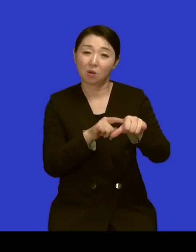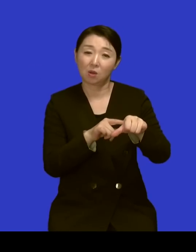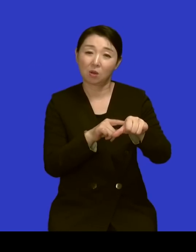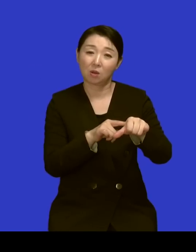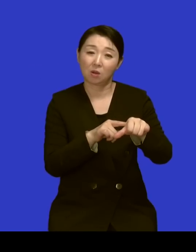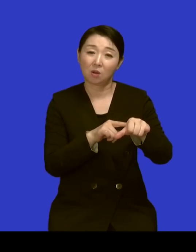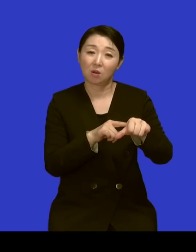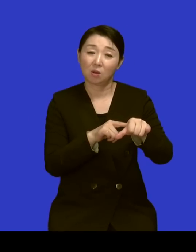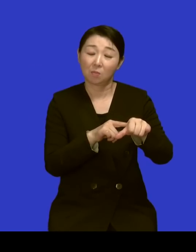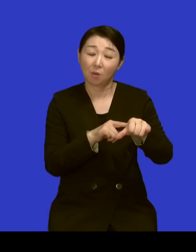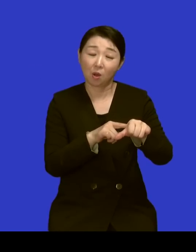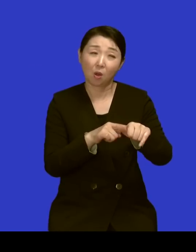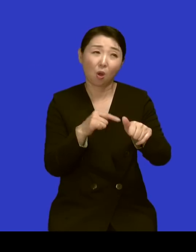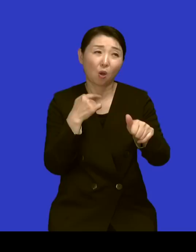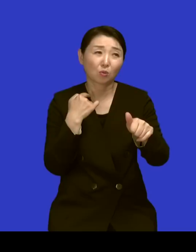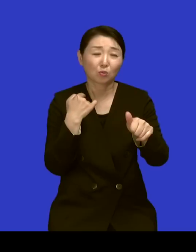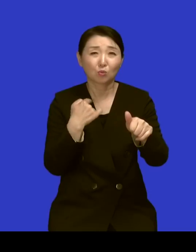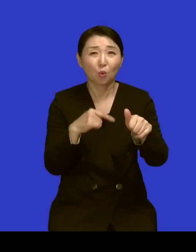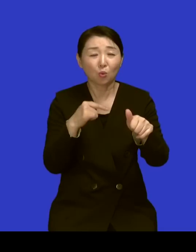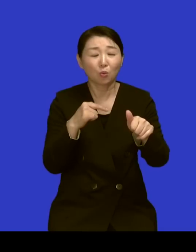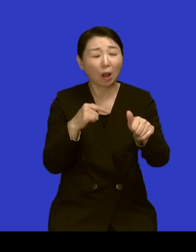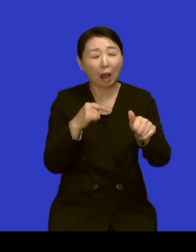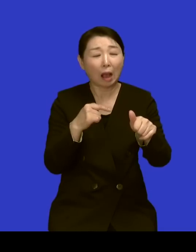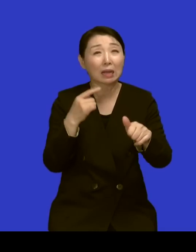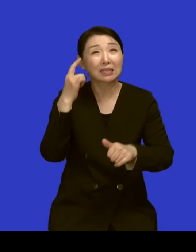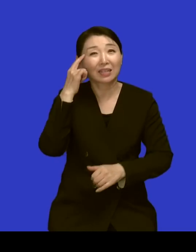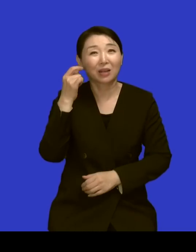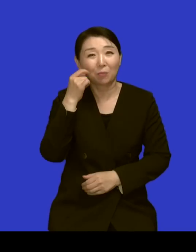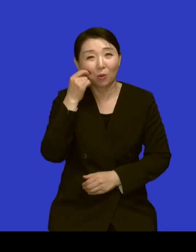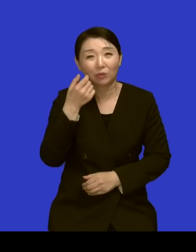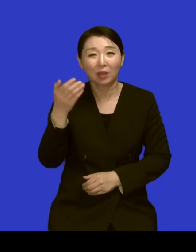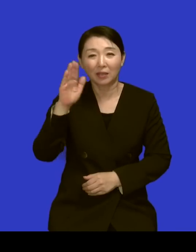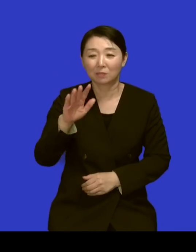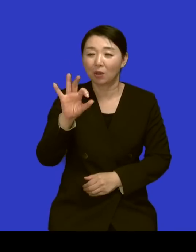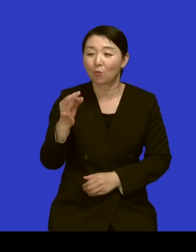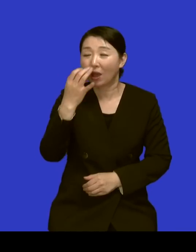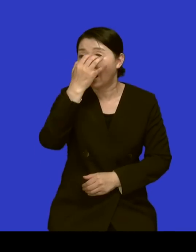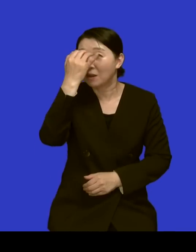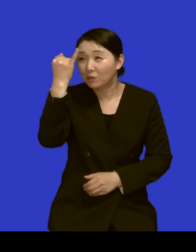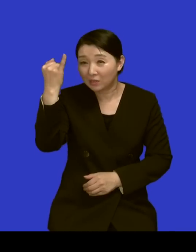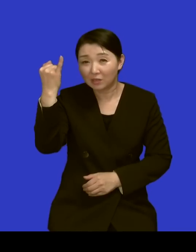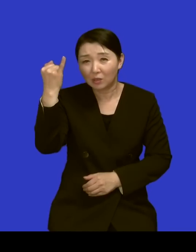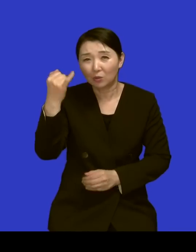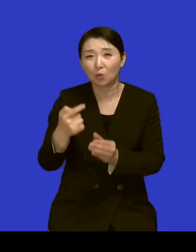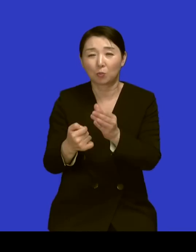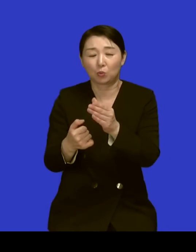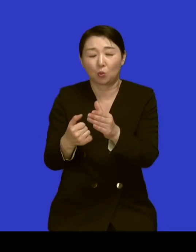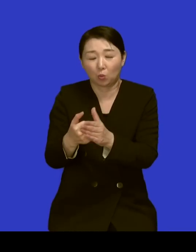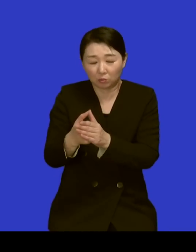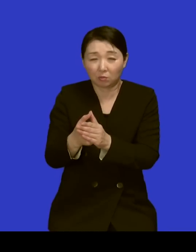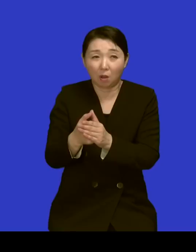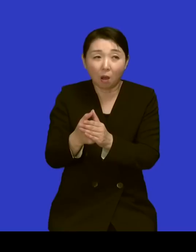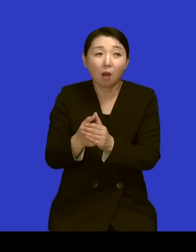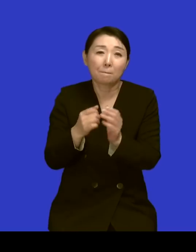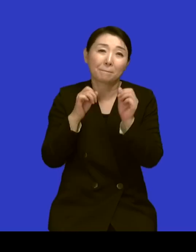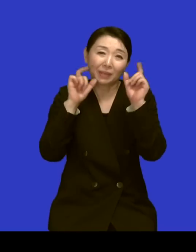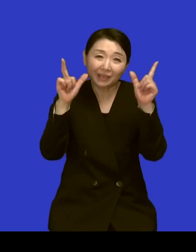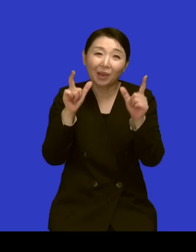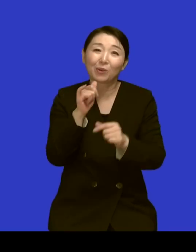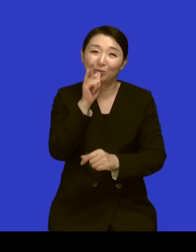못 꿀 때였는데 네 저희 외할머니가 참 특이하게 굉장히 깨이셨던 분인가 봐요 네 그래서 이제